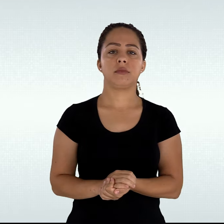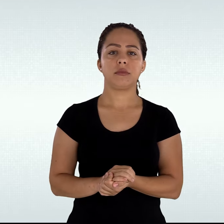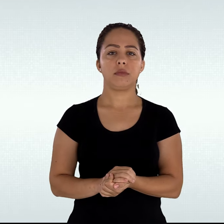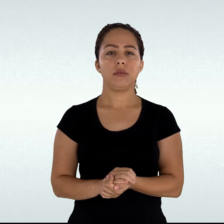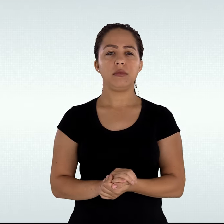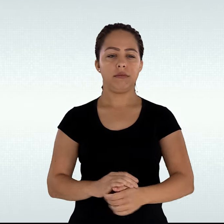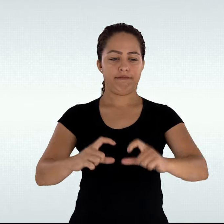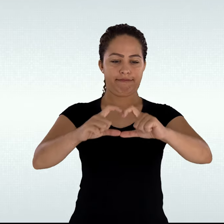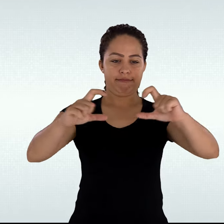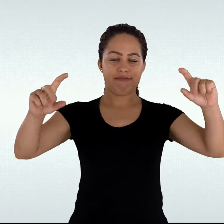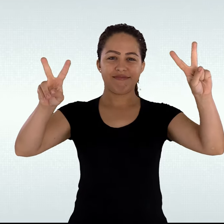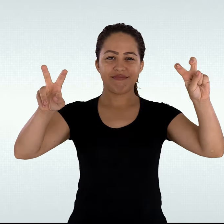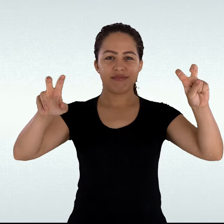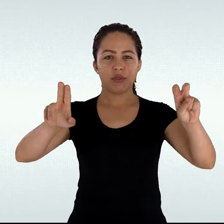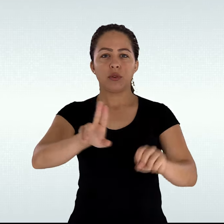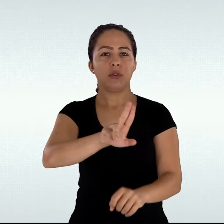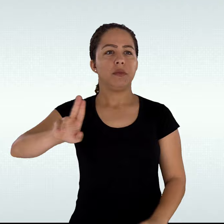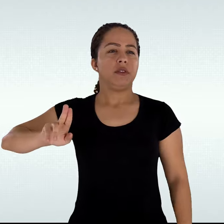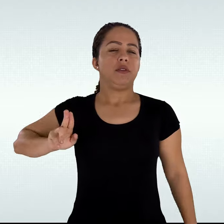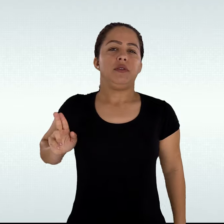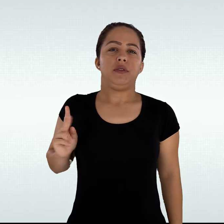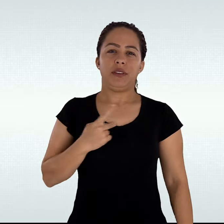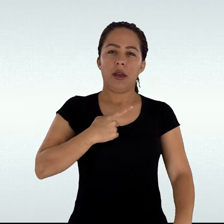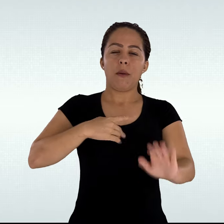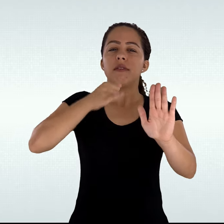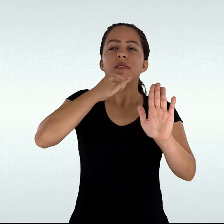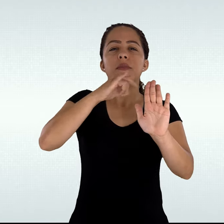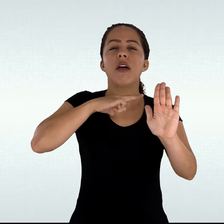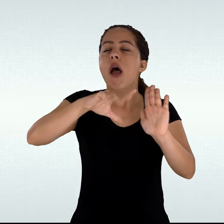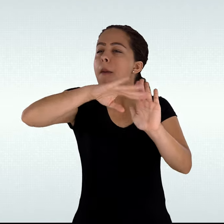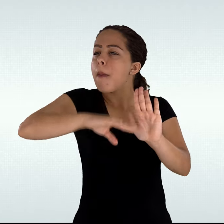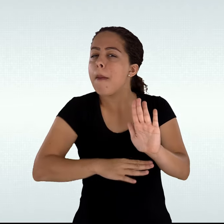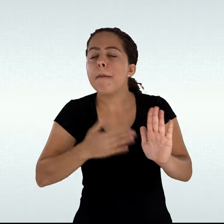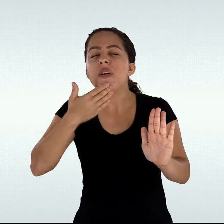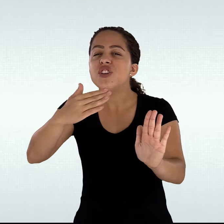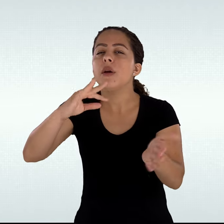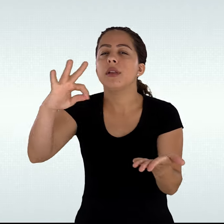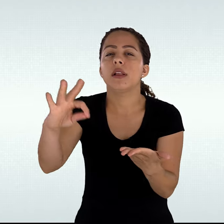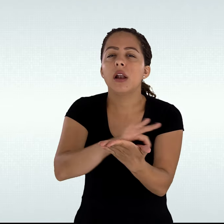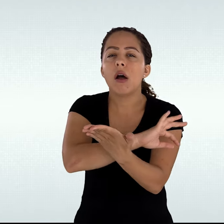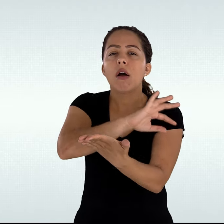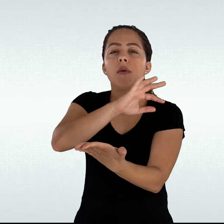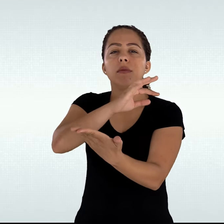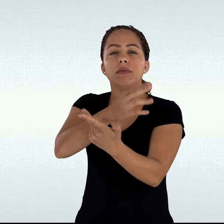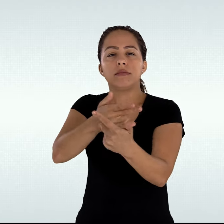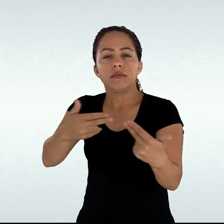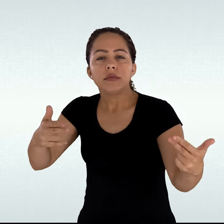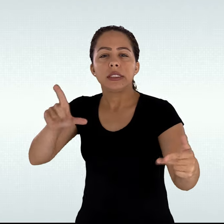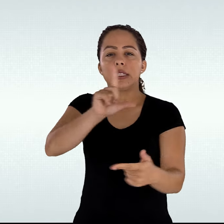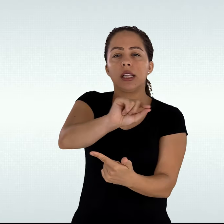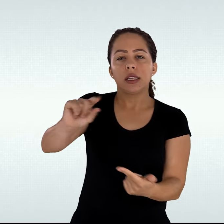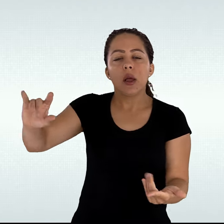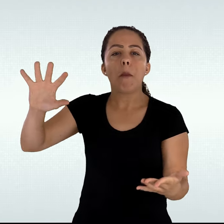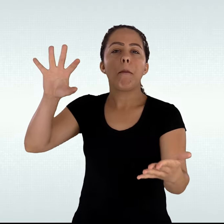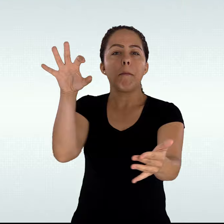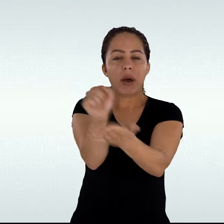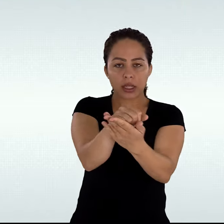3º O campo Nome social deve ser inserido nos formulários e sistemas de informação